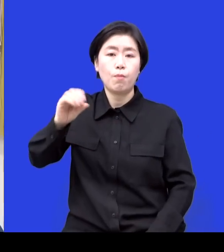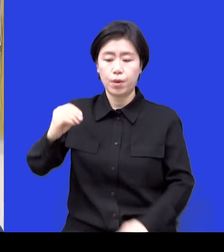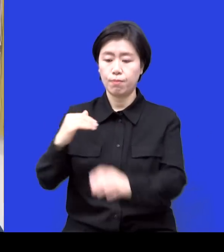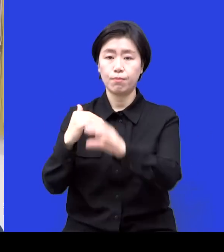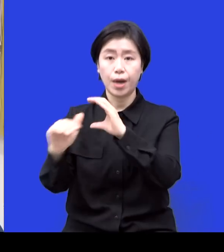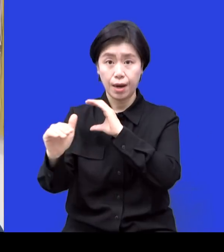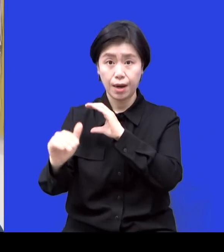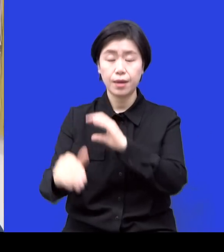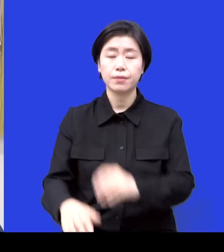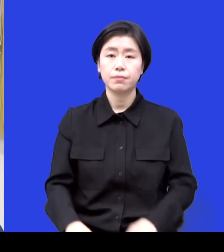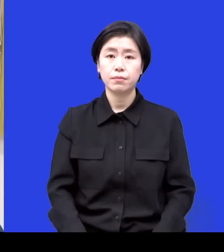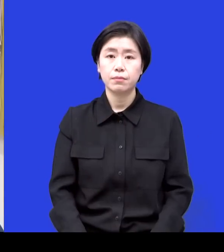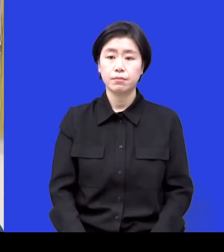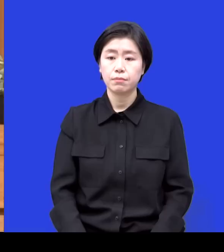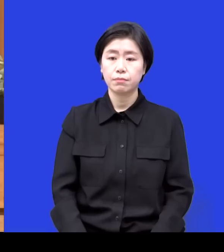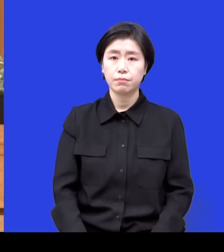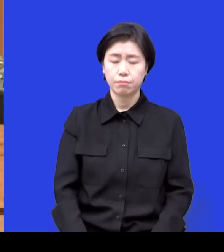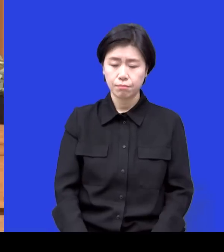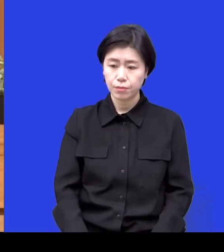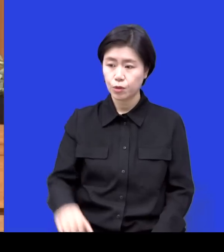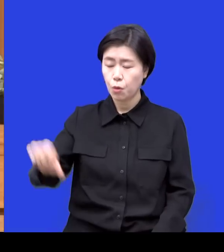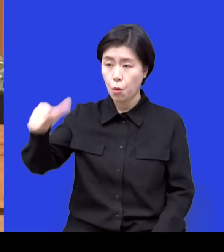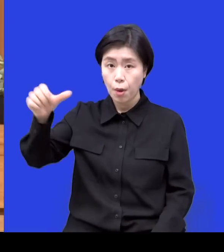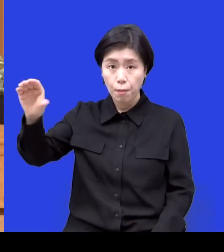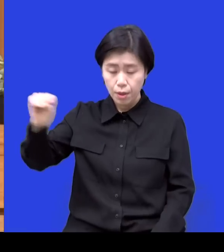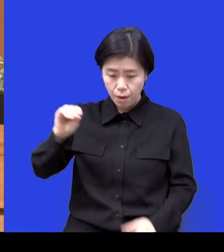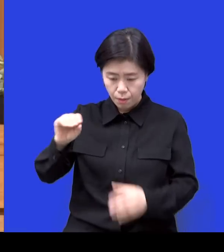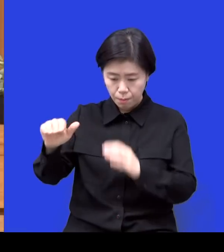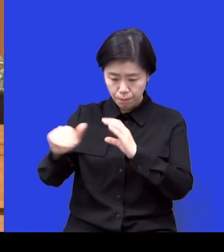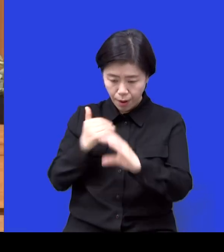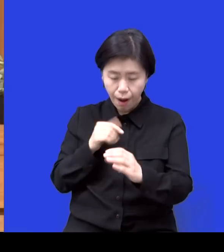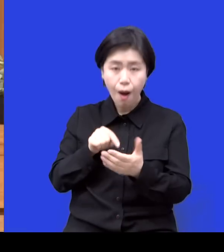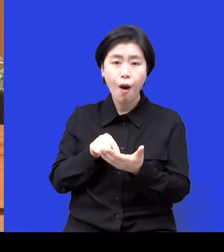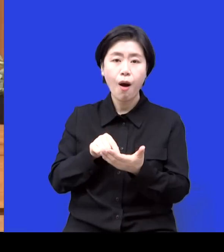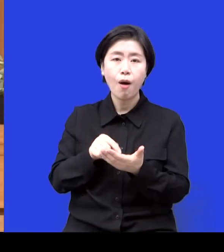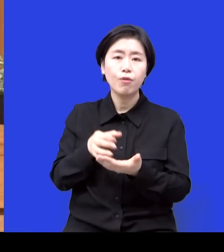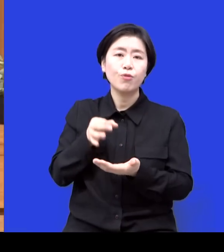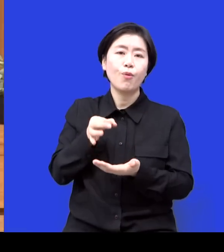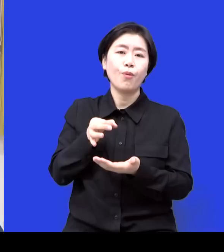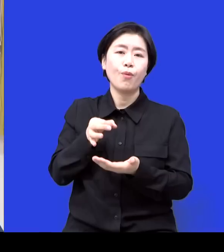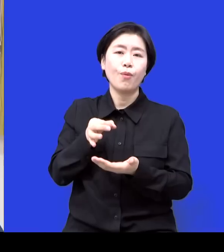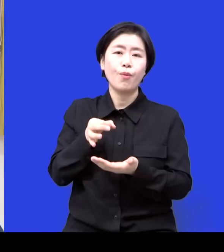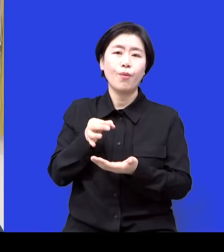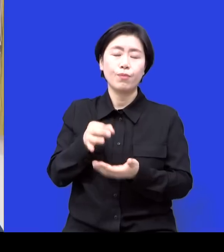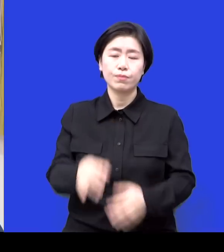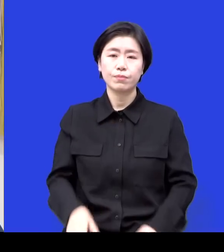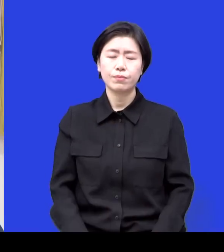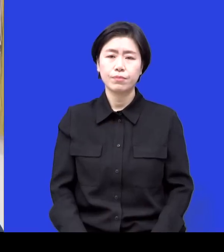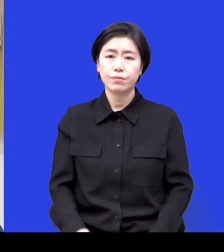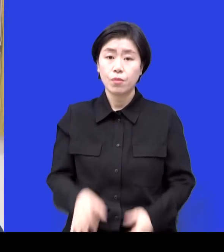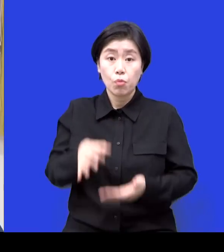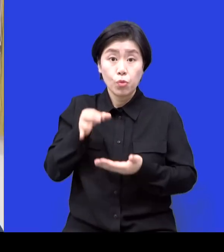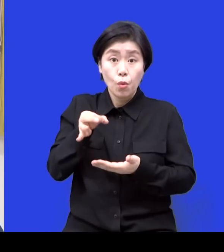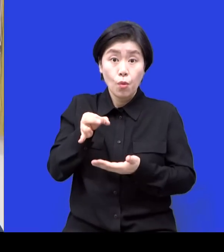아이들은 이제 캐시가 생긴 거예요. 그걸 가지고 잘 쓰는 아이들도 있지만